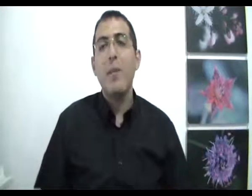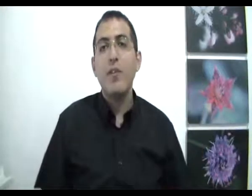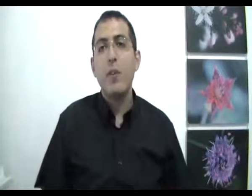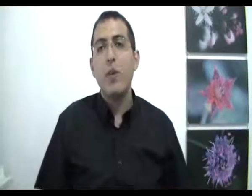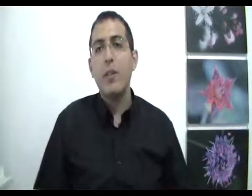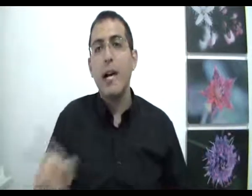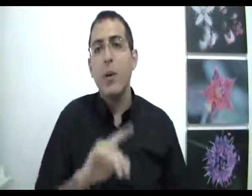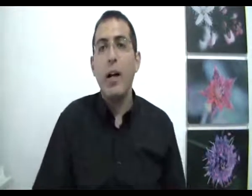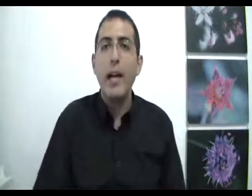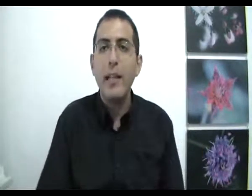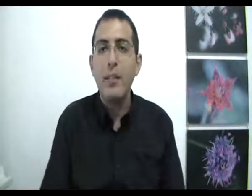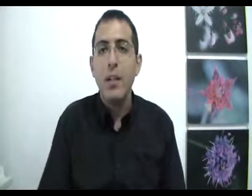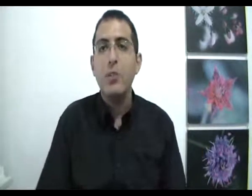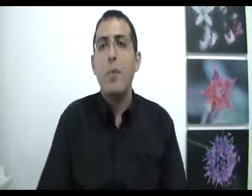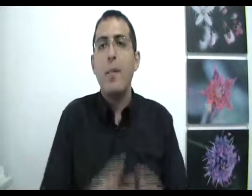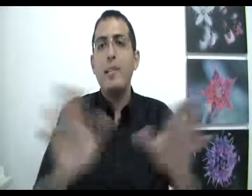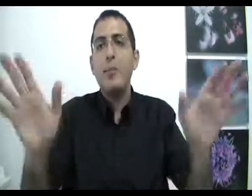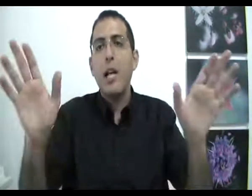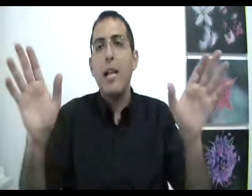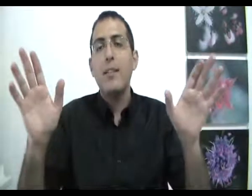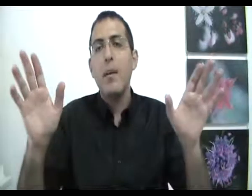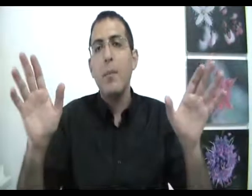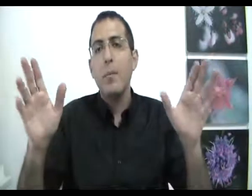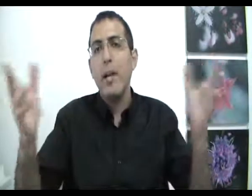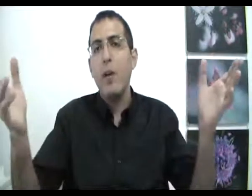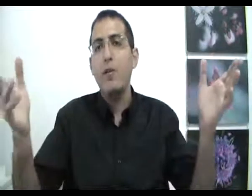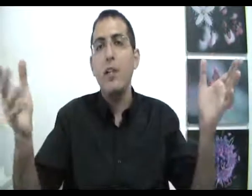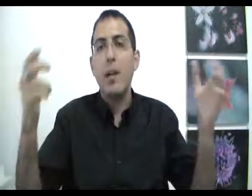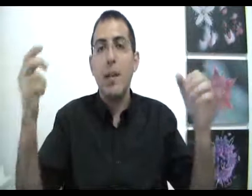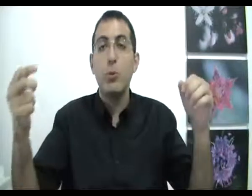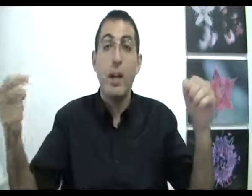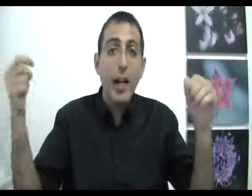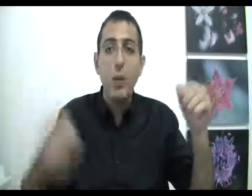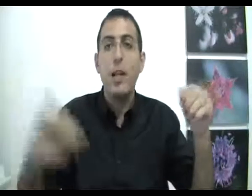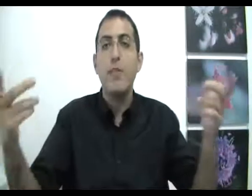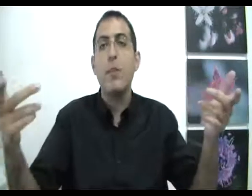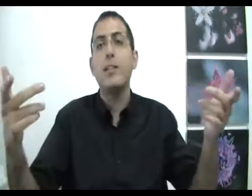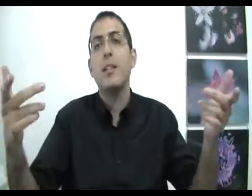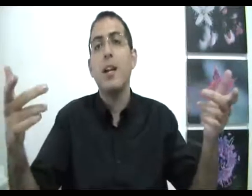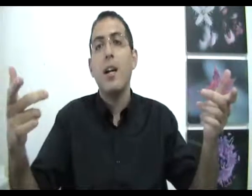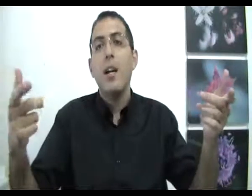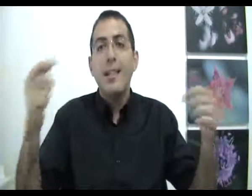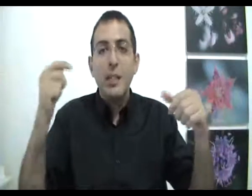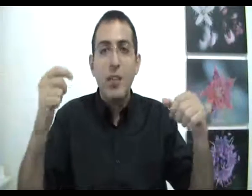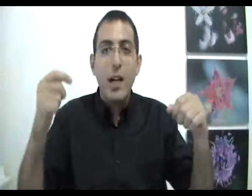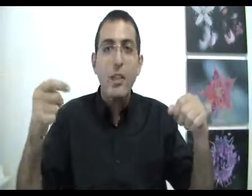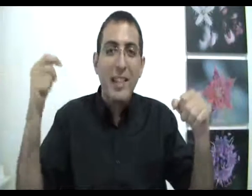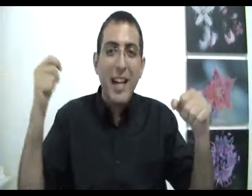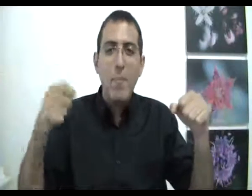לבחור כך או אחרת, זה אומר בעצם שאין לאדם בחירה חופשית, כי משהו הכריח אותך לבחור את זה. יש דבר שגרם